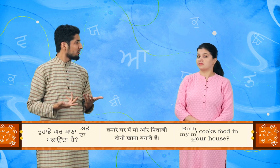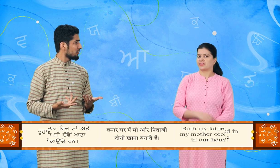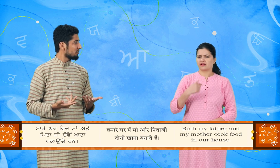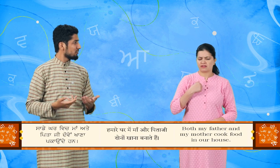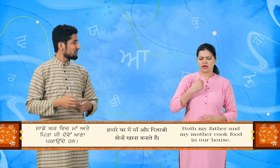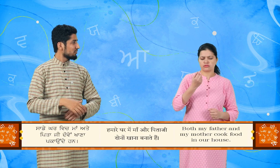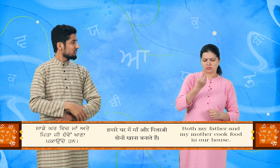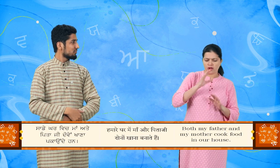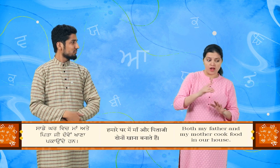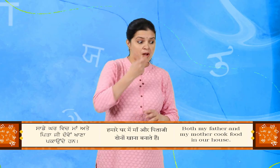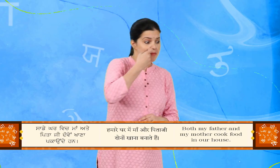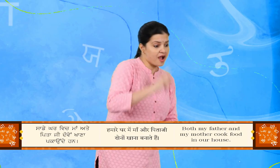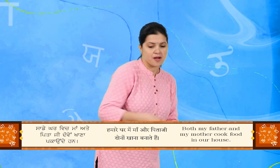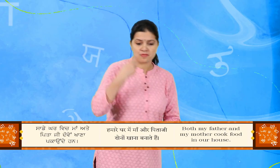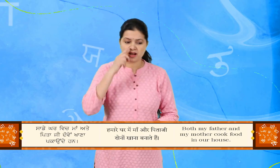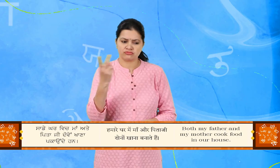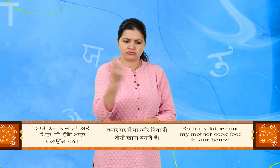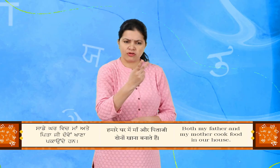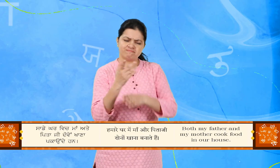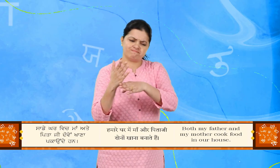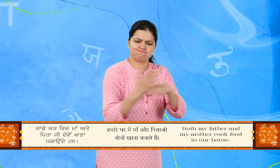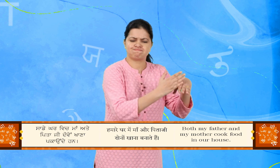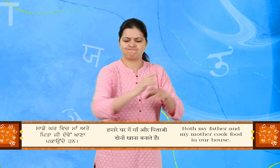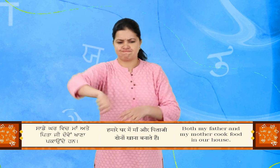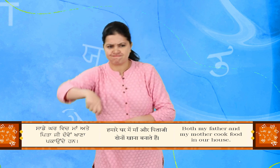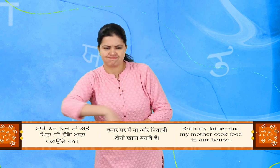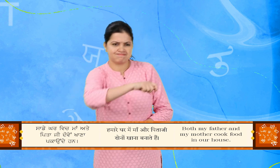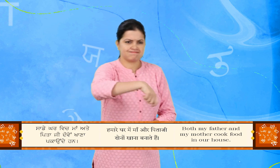साथे कार विच मां अते पिता जी दो में खाना पकौन दे हाँ